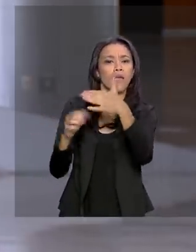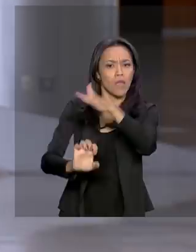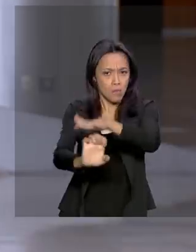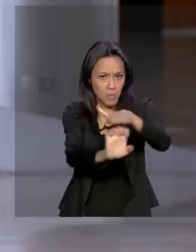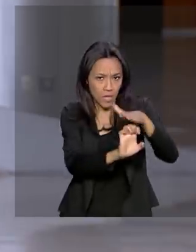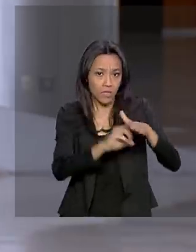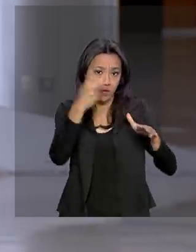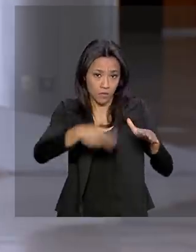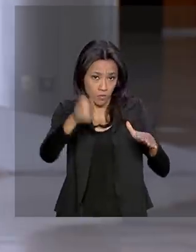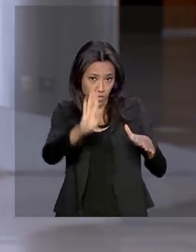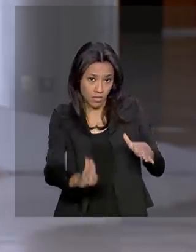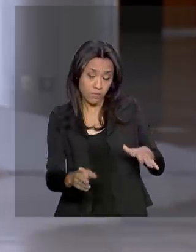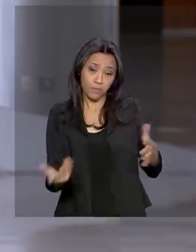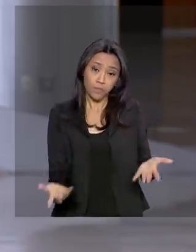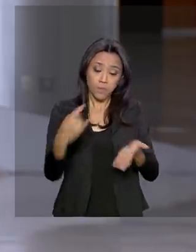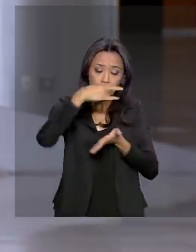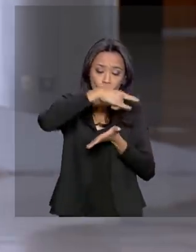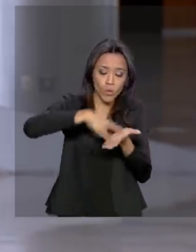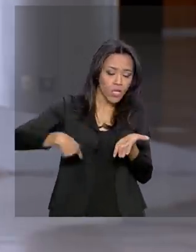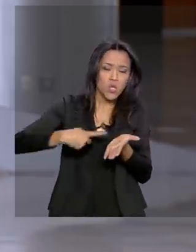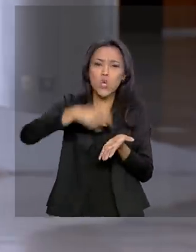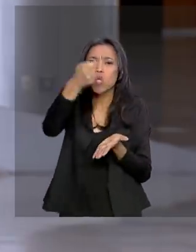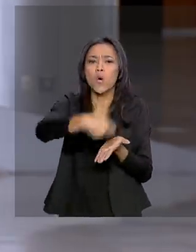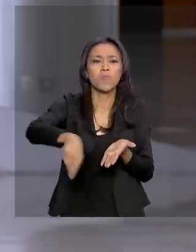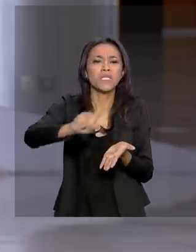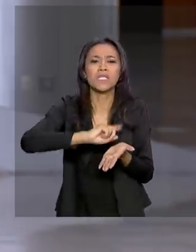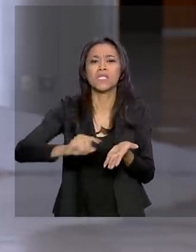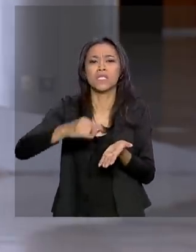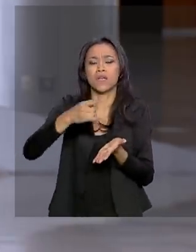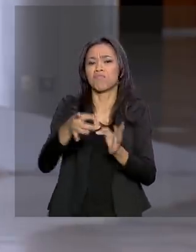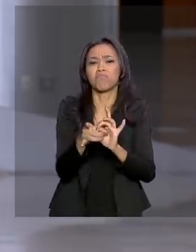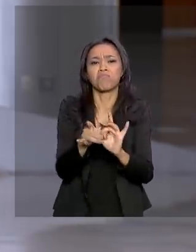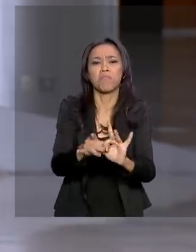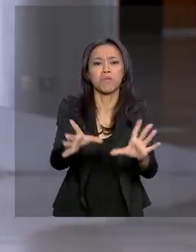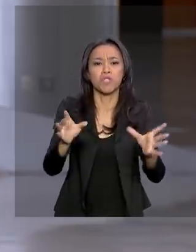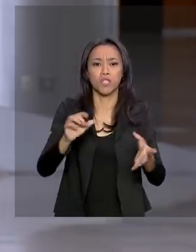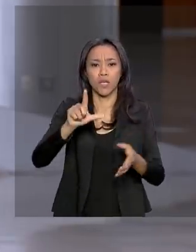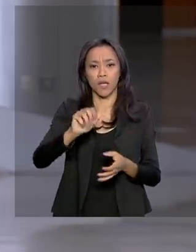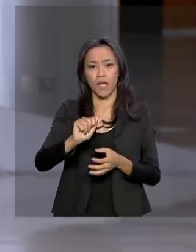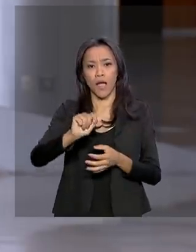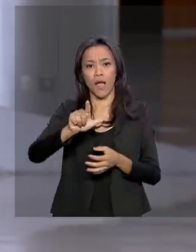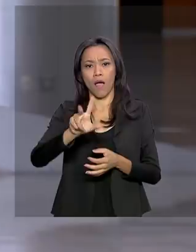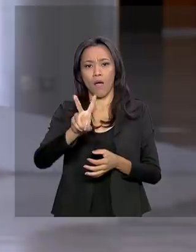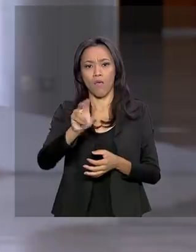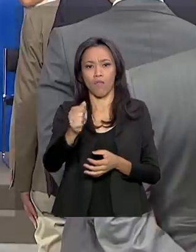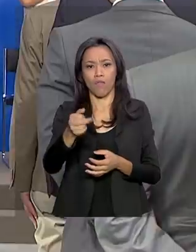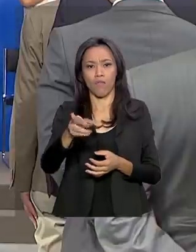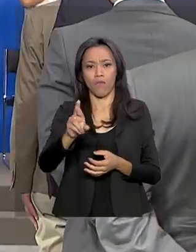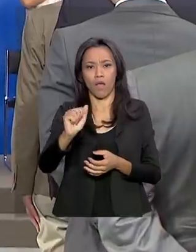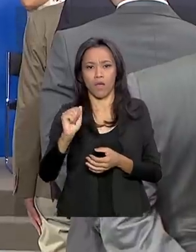também dispensa os alvarás pra atividades de baixo risco. Assunto que a gente confere agora na reportagem.